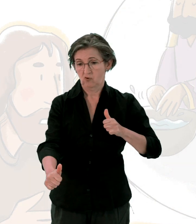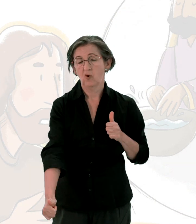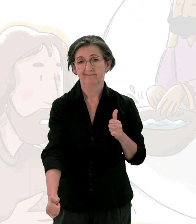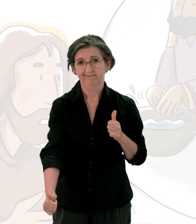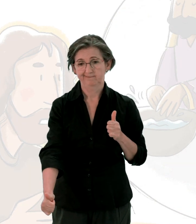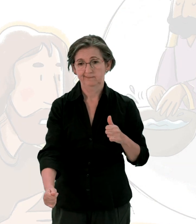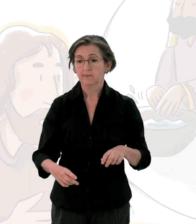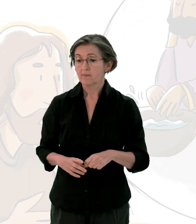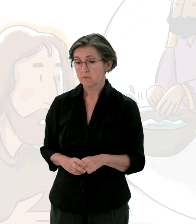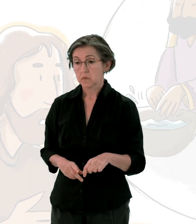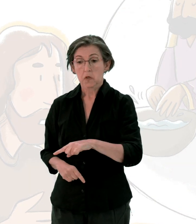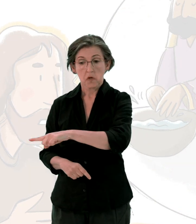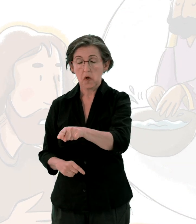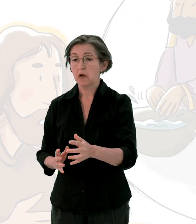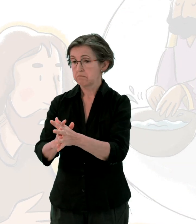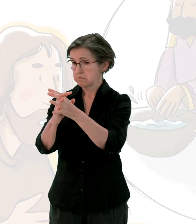Ils me font des prières et des sacrifices,